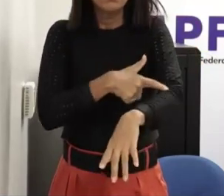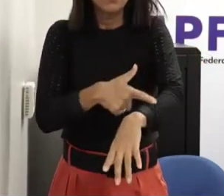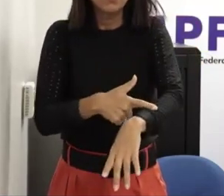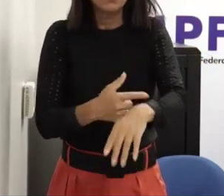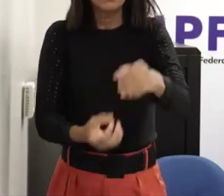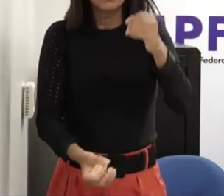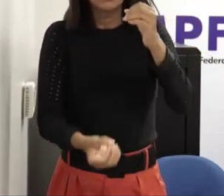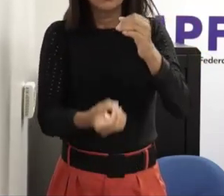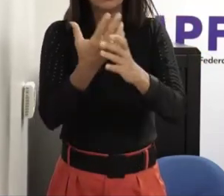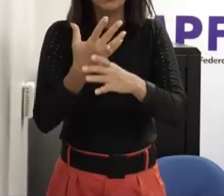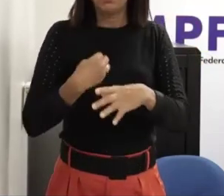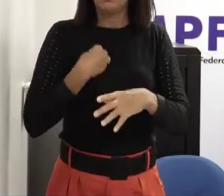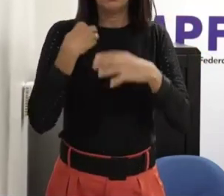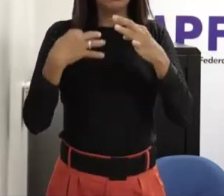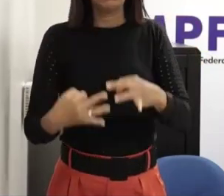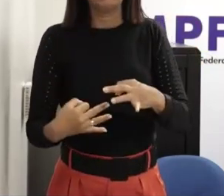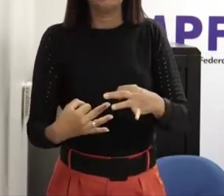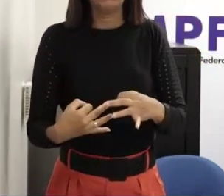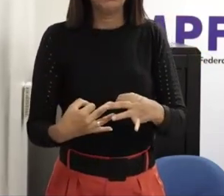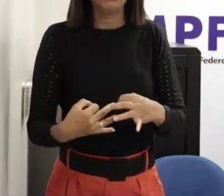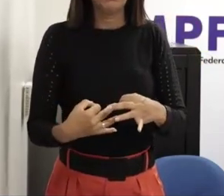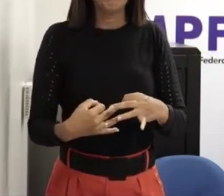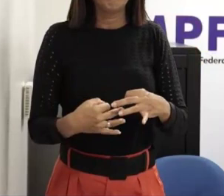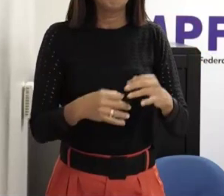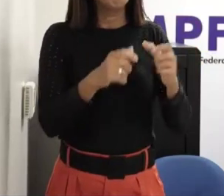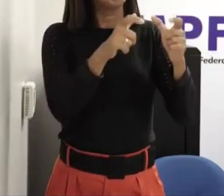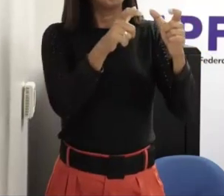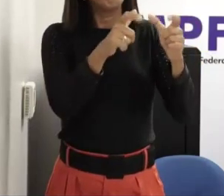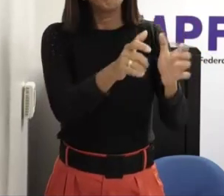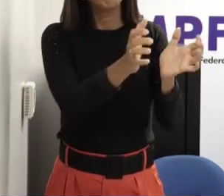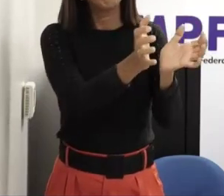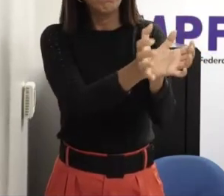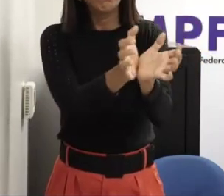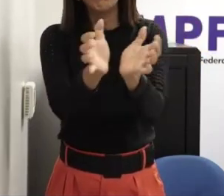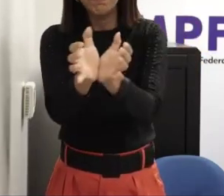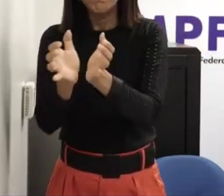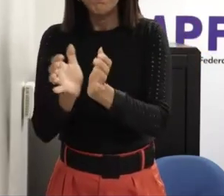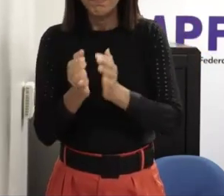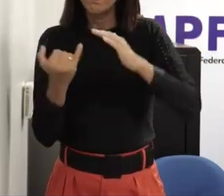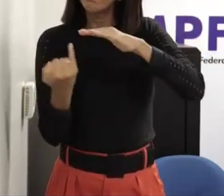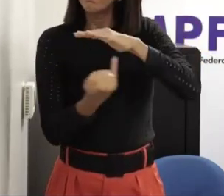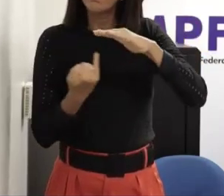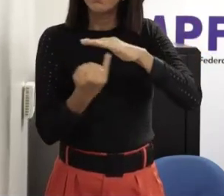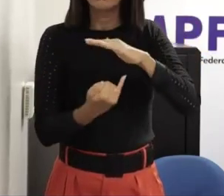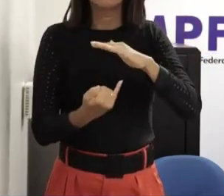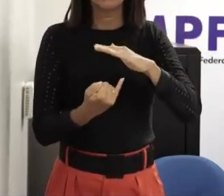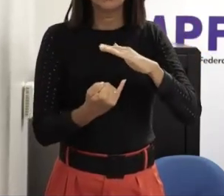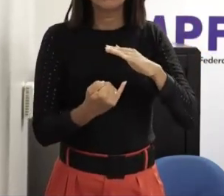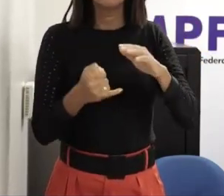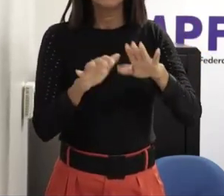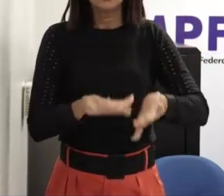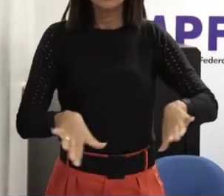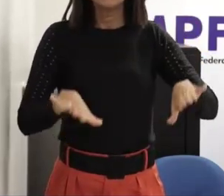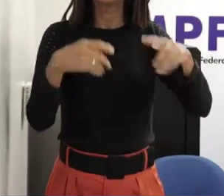fundamental e aí as instituições públicas tem que ter essa abertura senão a gente vai empurrar com a barriga deixar embaixo do